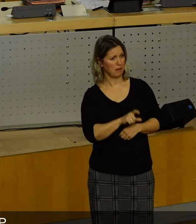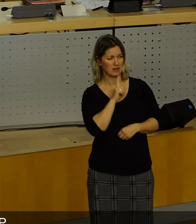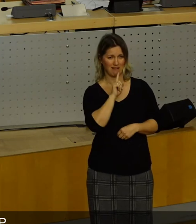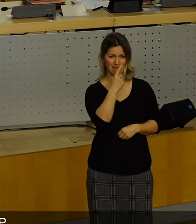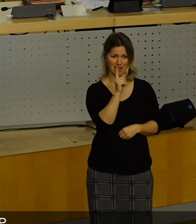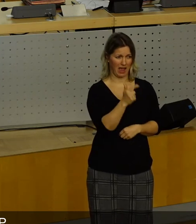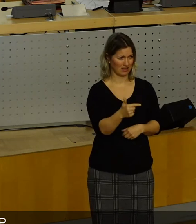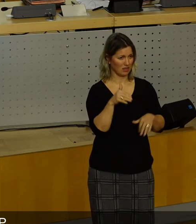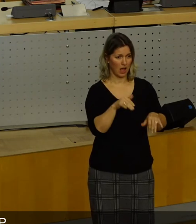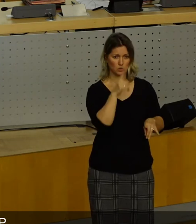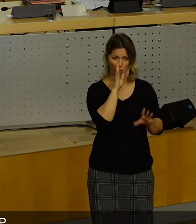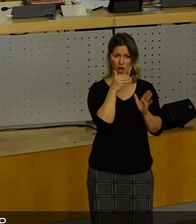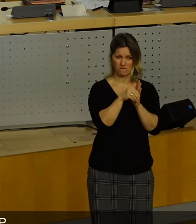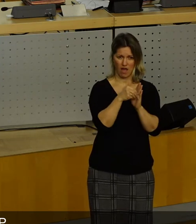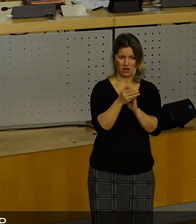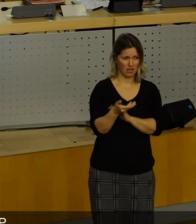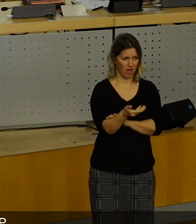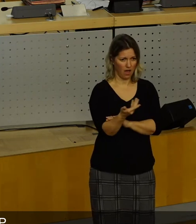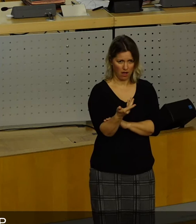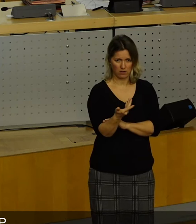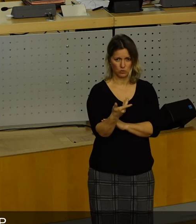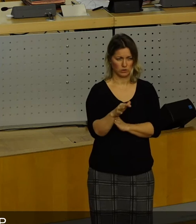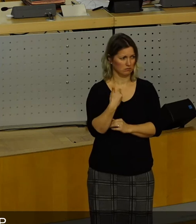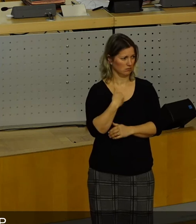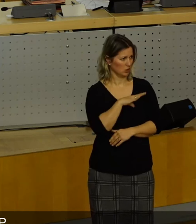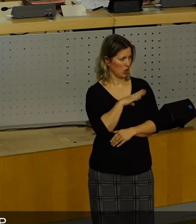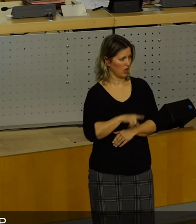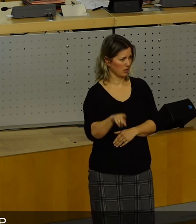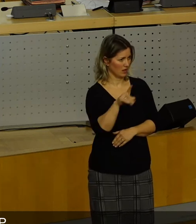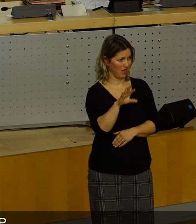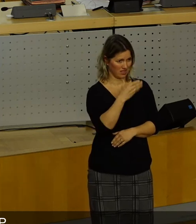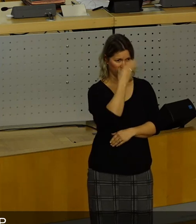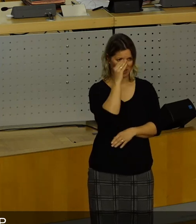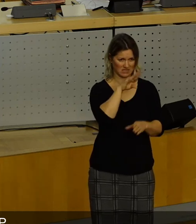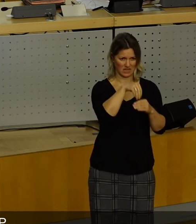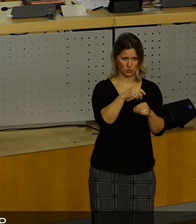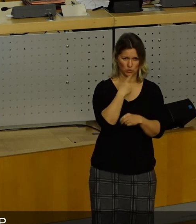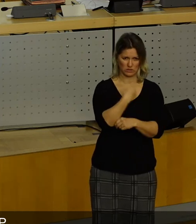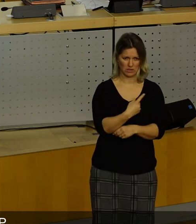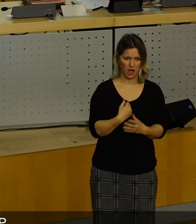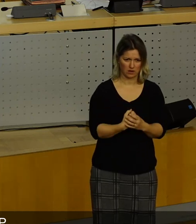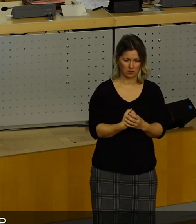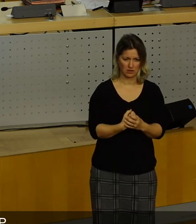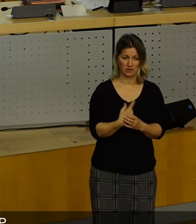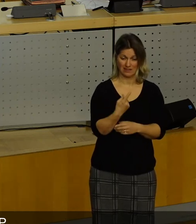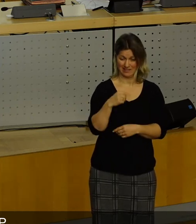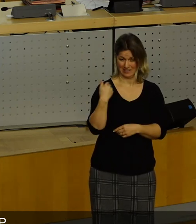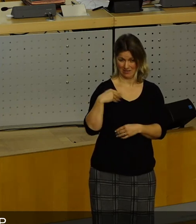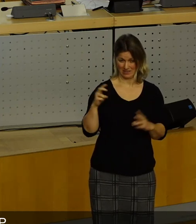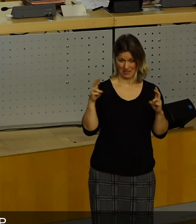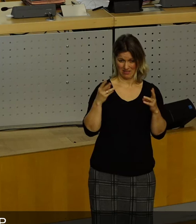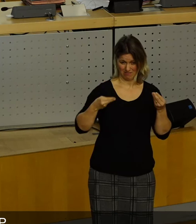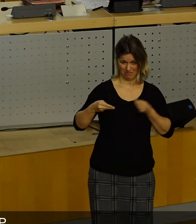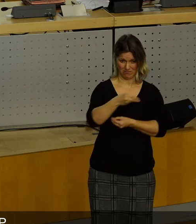mehr, den soll es auch weiter geben. Und Frau Fius-Jener oder liebe Kollegen, haben, glaube ich, vergessen zu sagen, dass wir in dieser Runde, in der wir da gesessen haben,